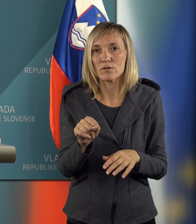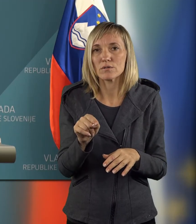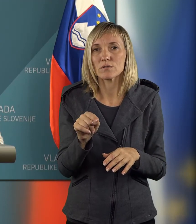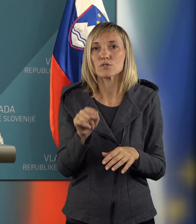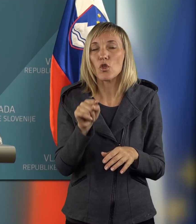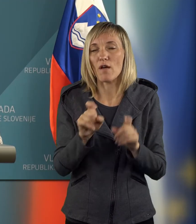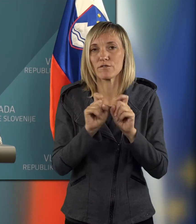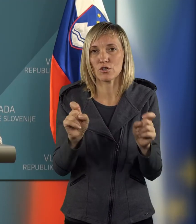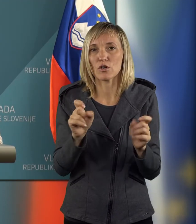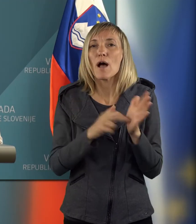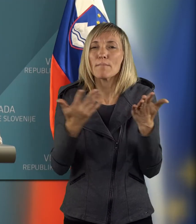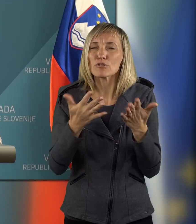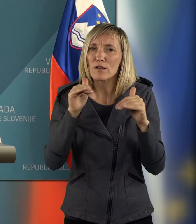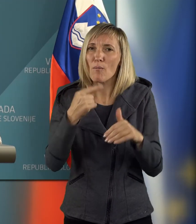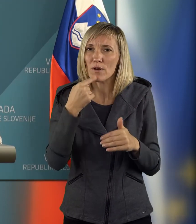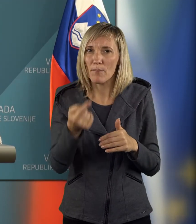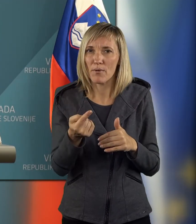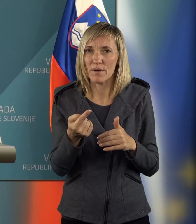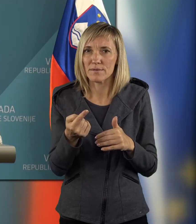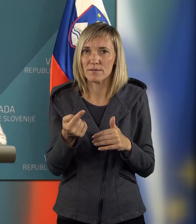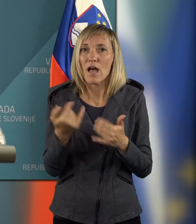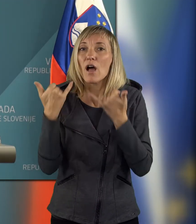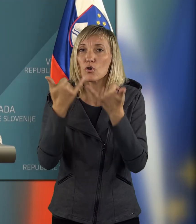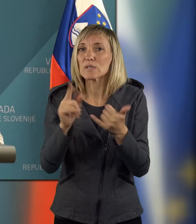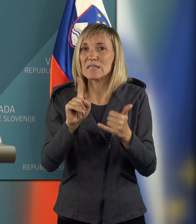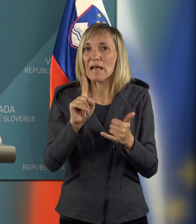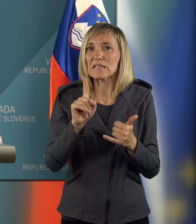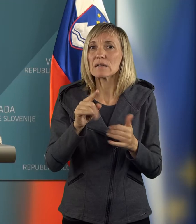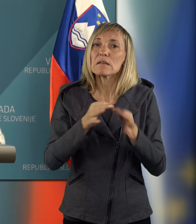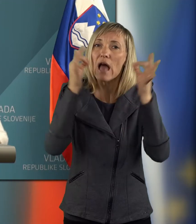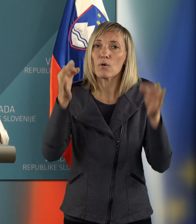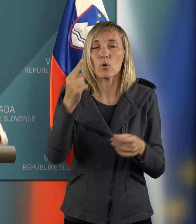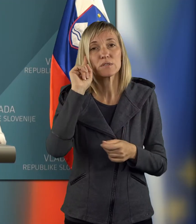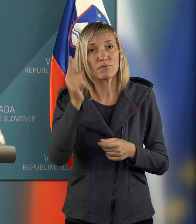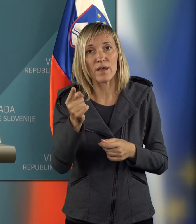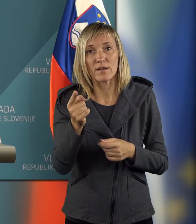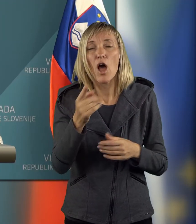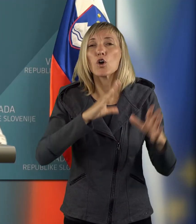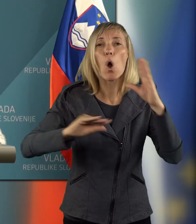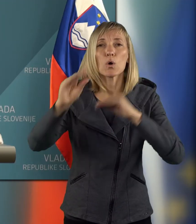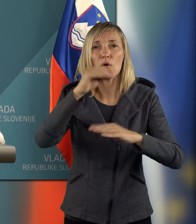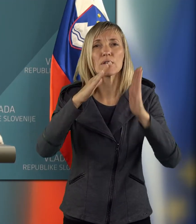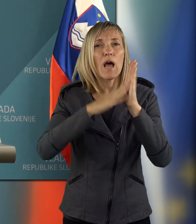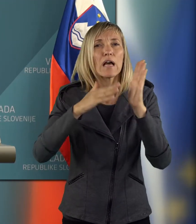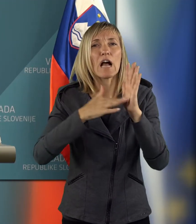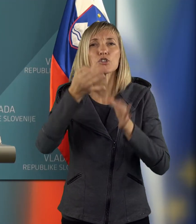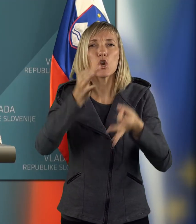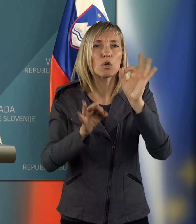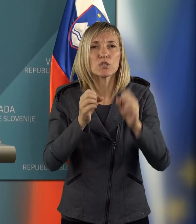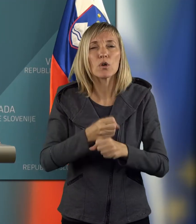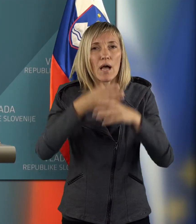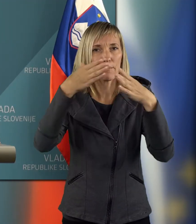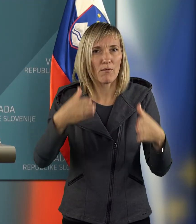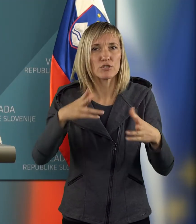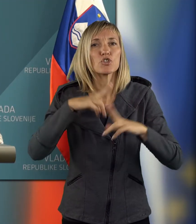rekla, te razloge. Pa še nekaj bom povedala, ki tudi zdaj ni bilo v javnosti povedano, ki se govori o kakšen odstotek